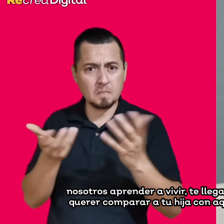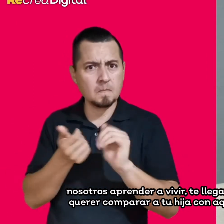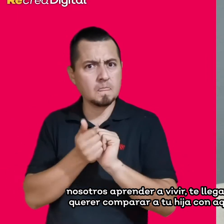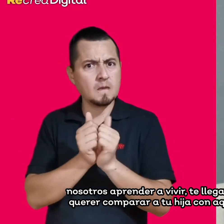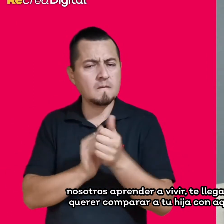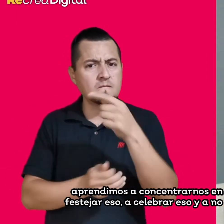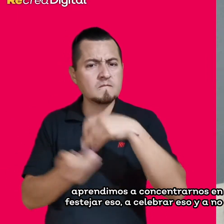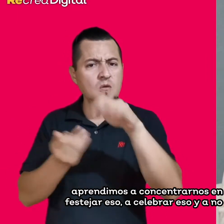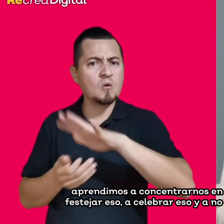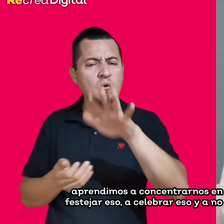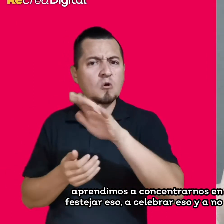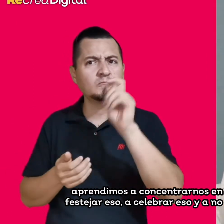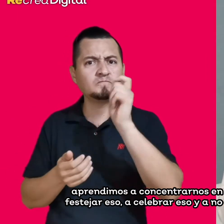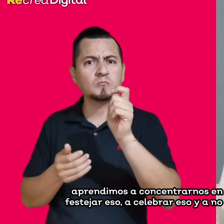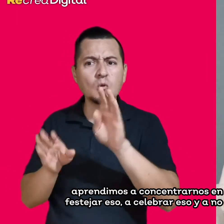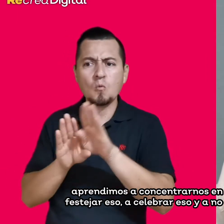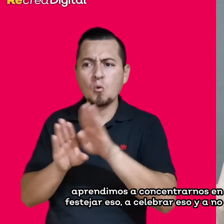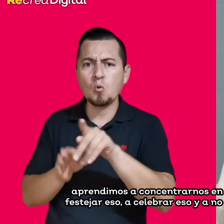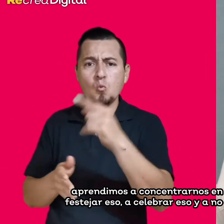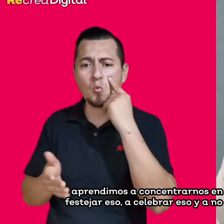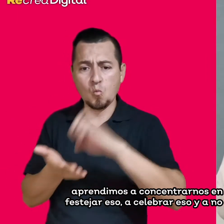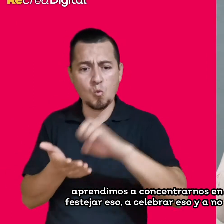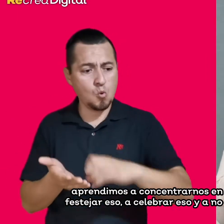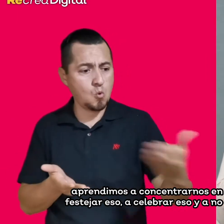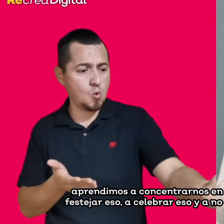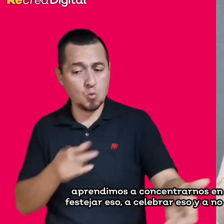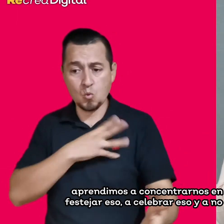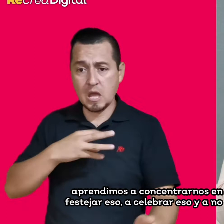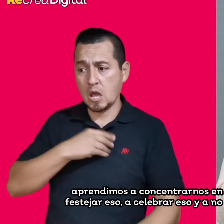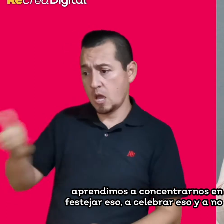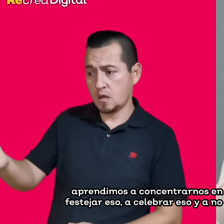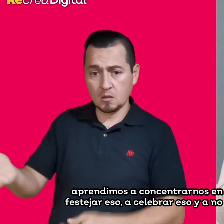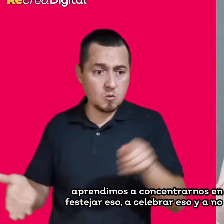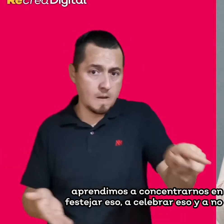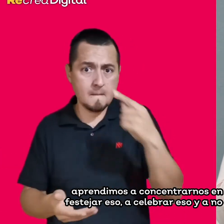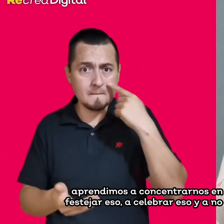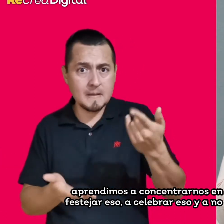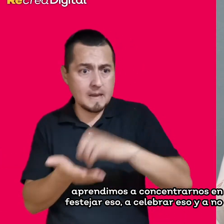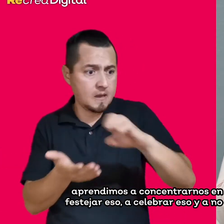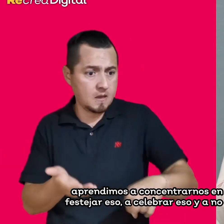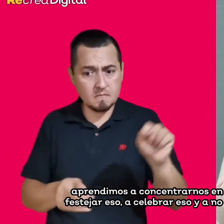nosotros aprendimos a concentrarnos en lo que lograba nuestra hija y a